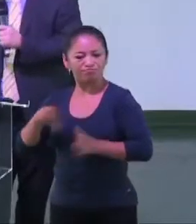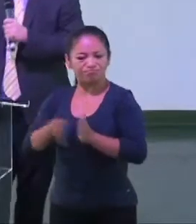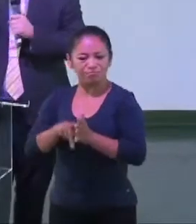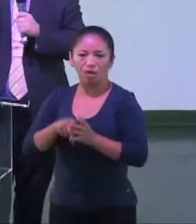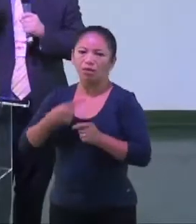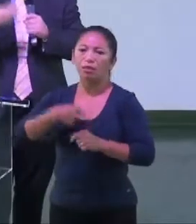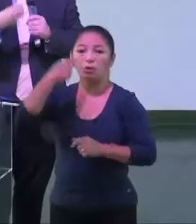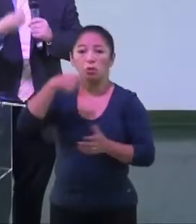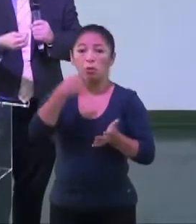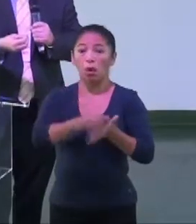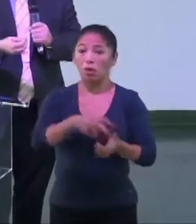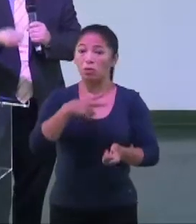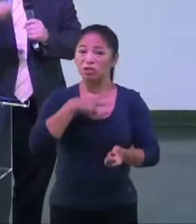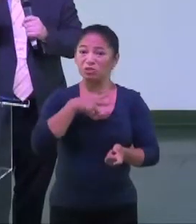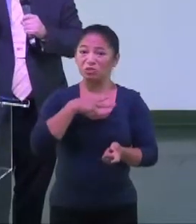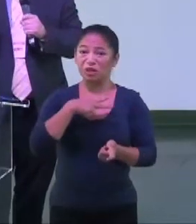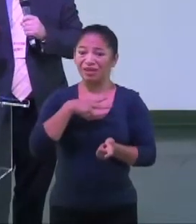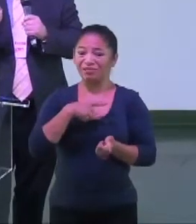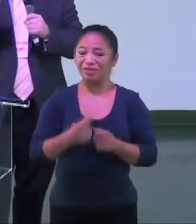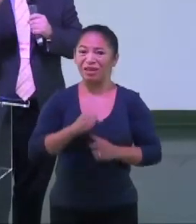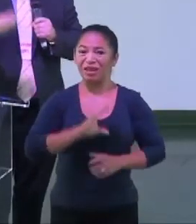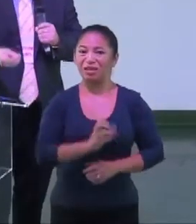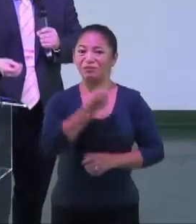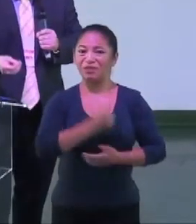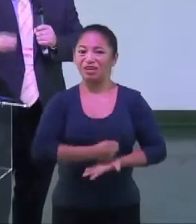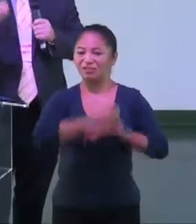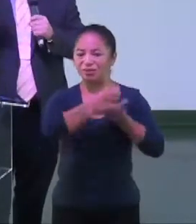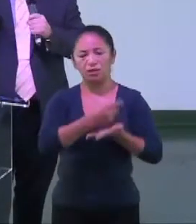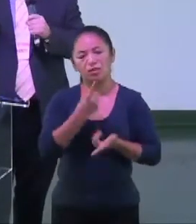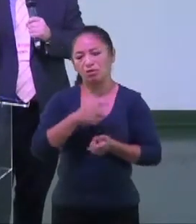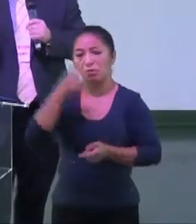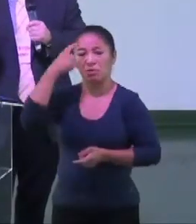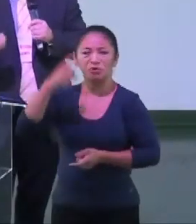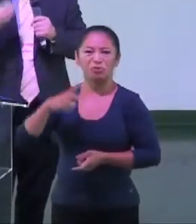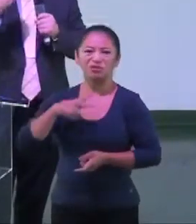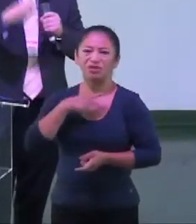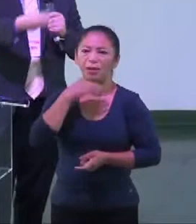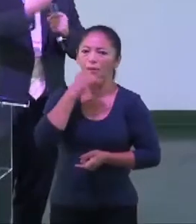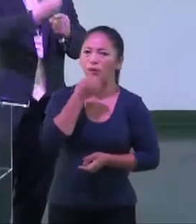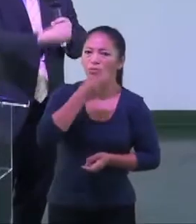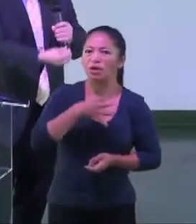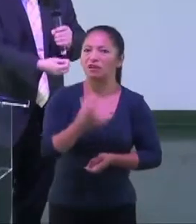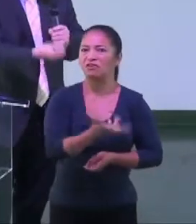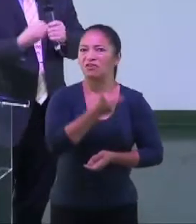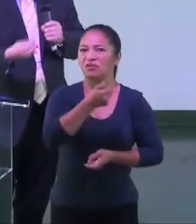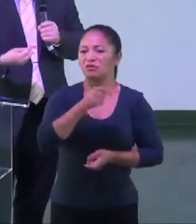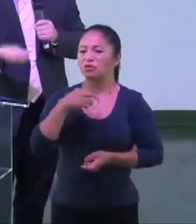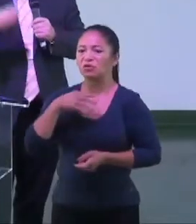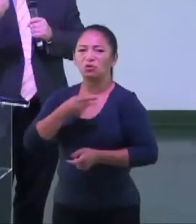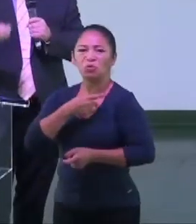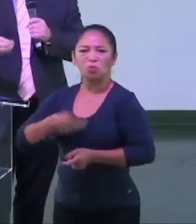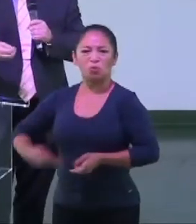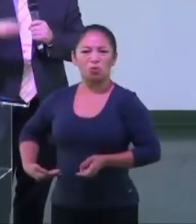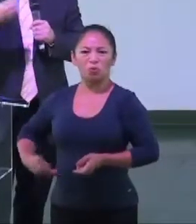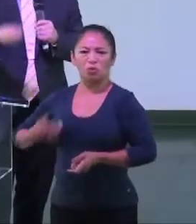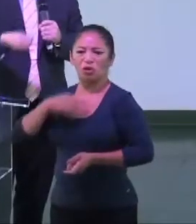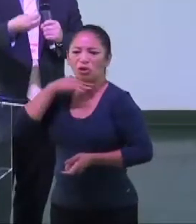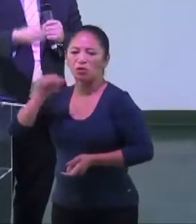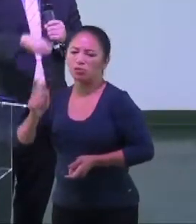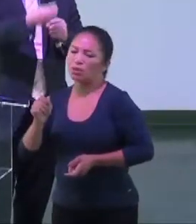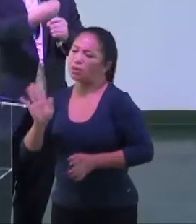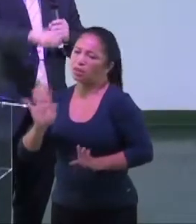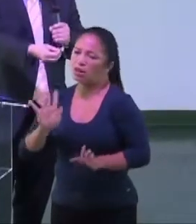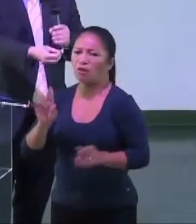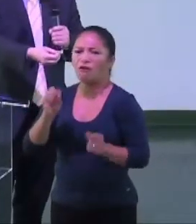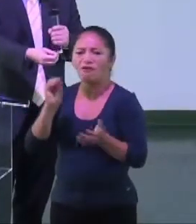salvar. É aquela dicotomia, que o privado é melhor e o público é ruim. E, na verdade, não é desta maneira. Basta você ir no pronto